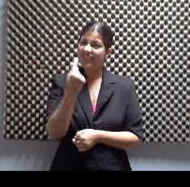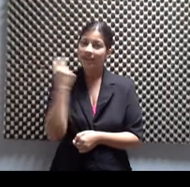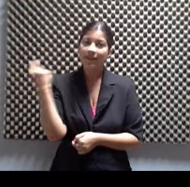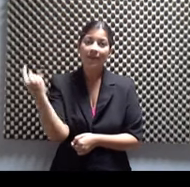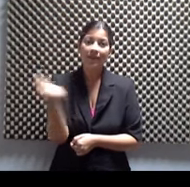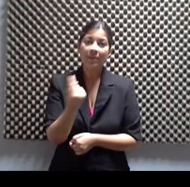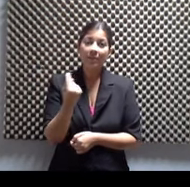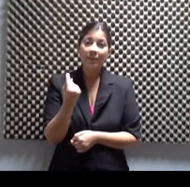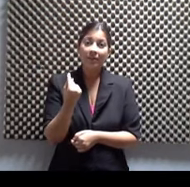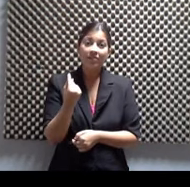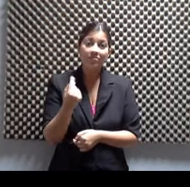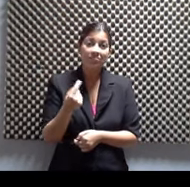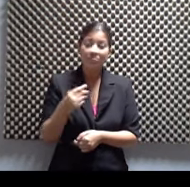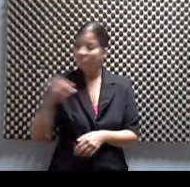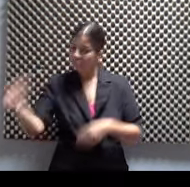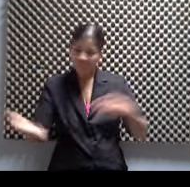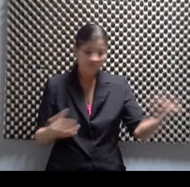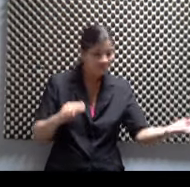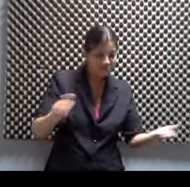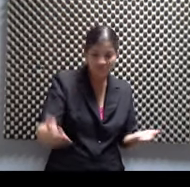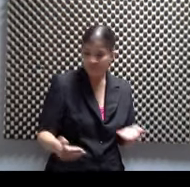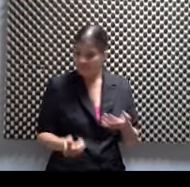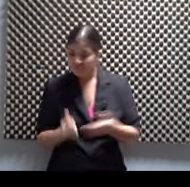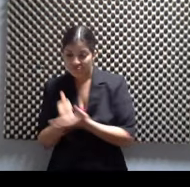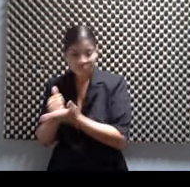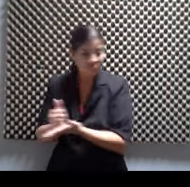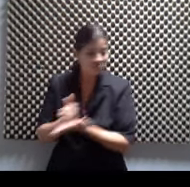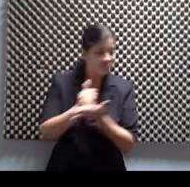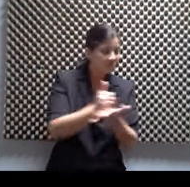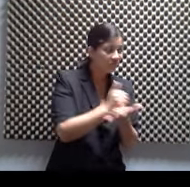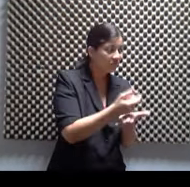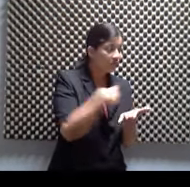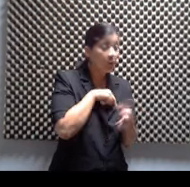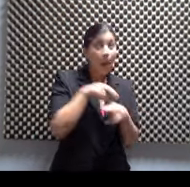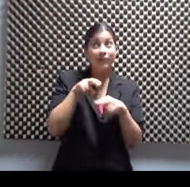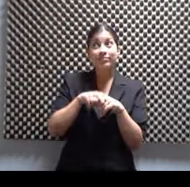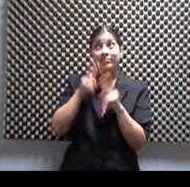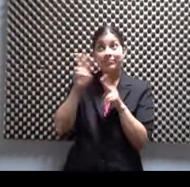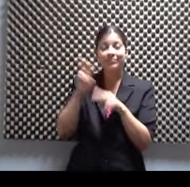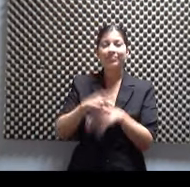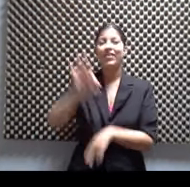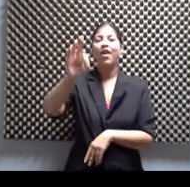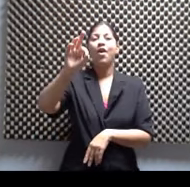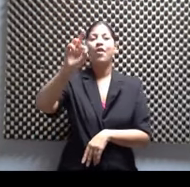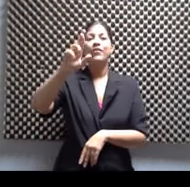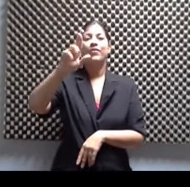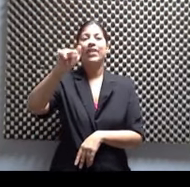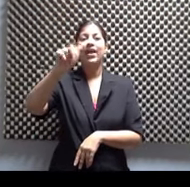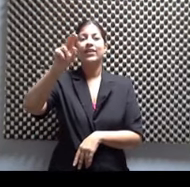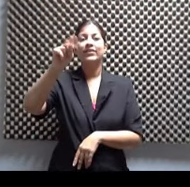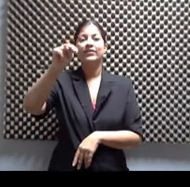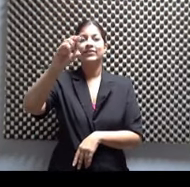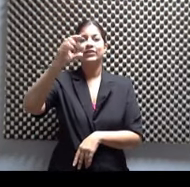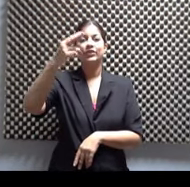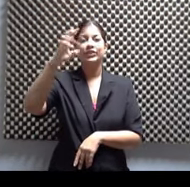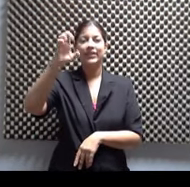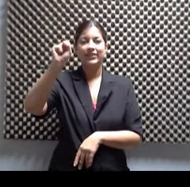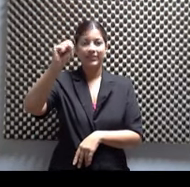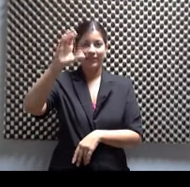que llegaban y los de acá nos quedábamos, ¿verdad? Mi hija Francesca, Francesca Matei, que también está siendo